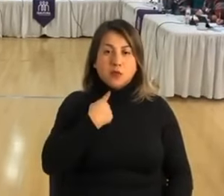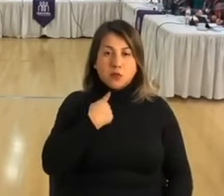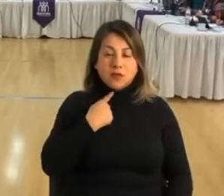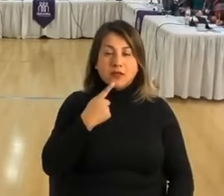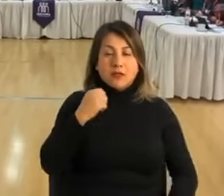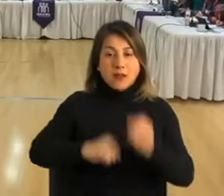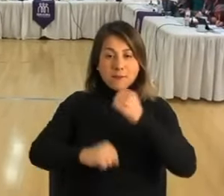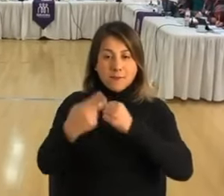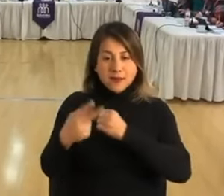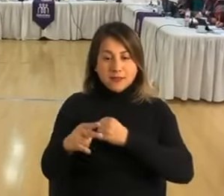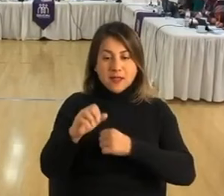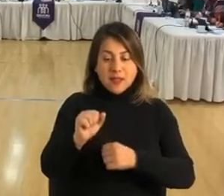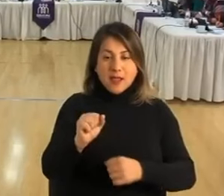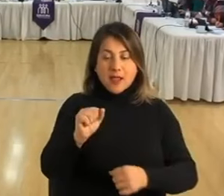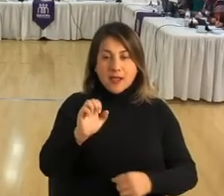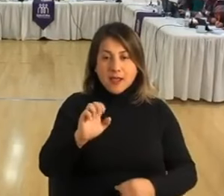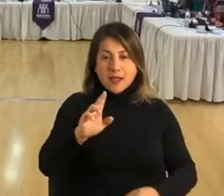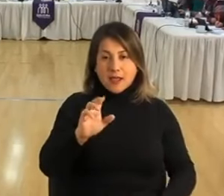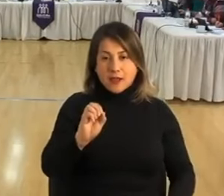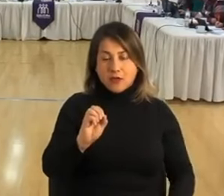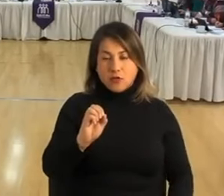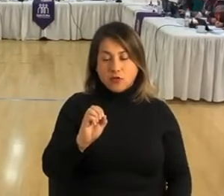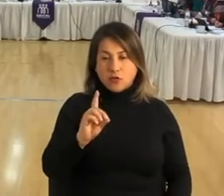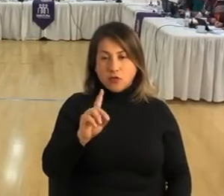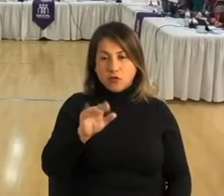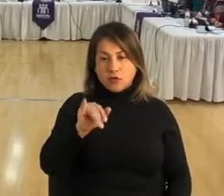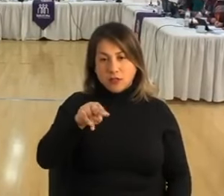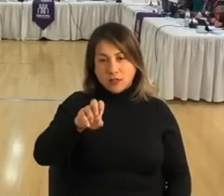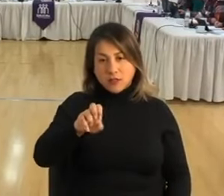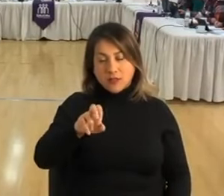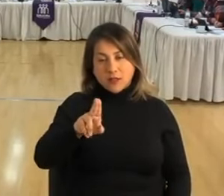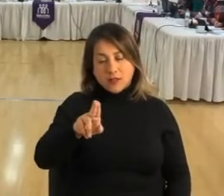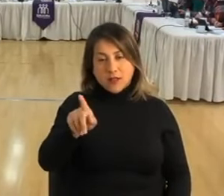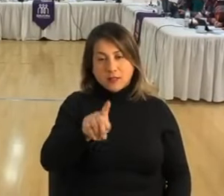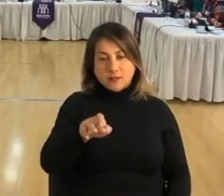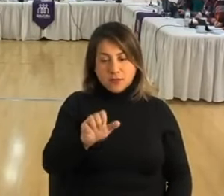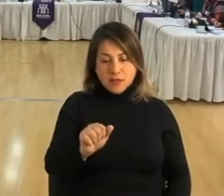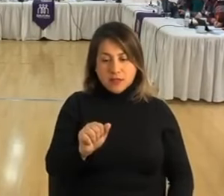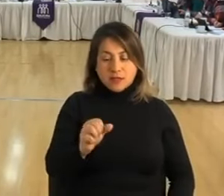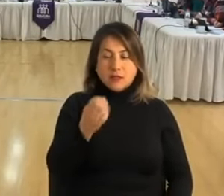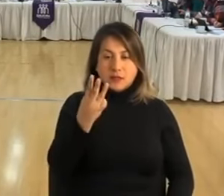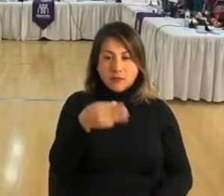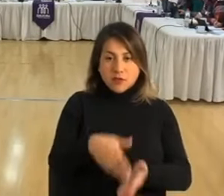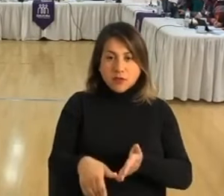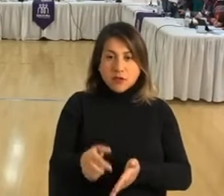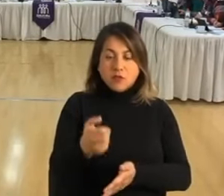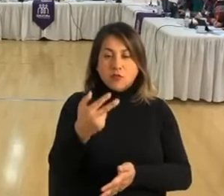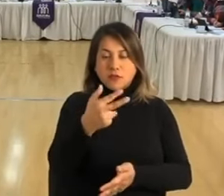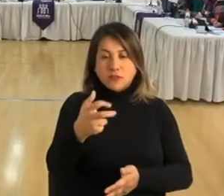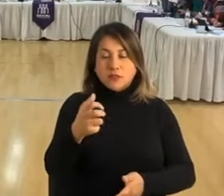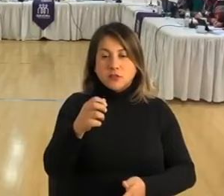con el oferente Aerodine Chile S.A.C.H.S